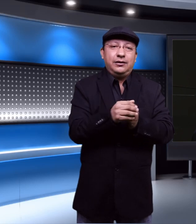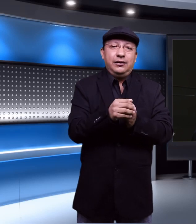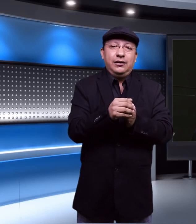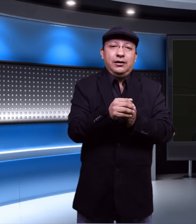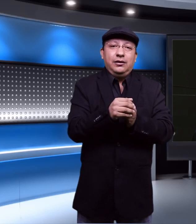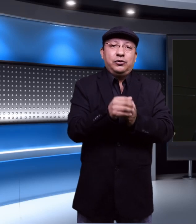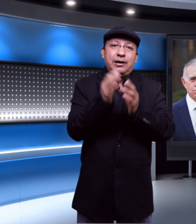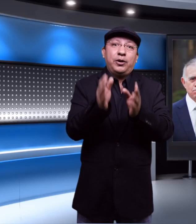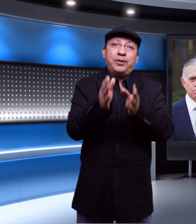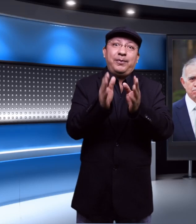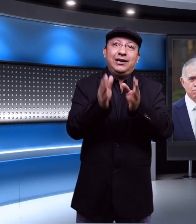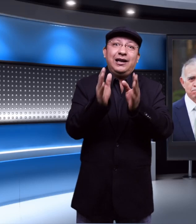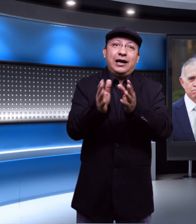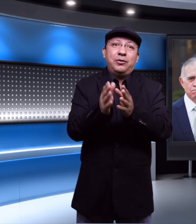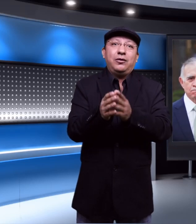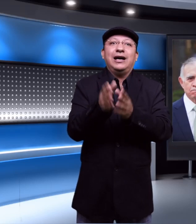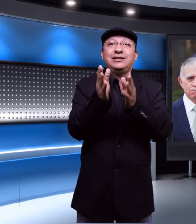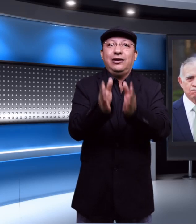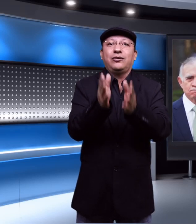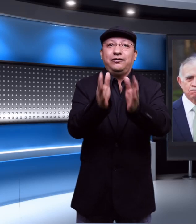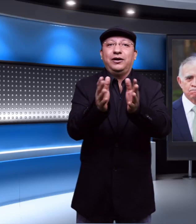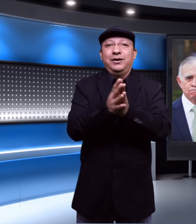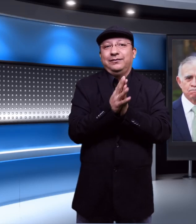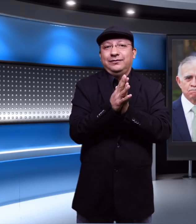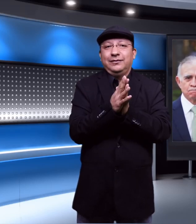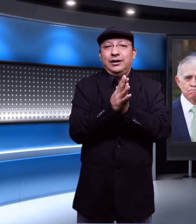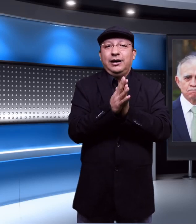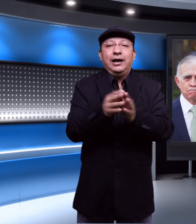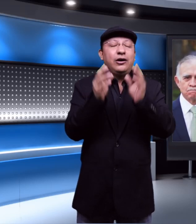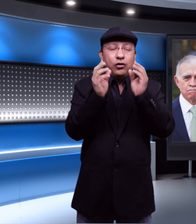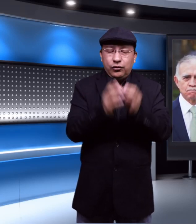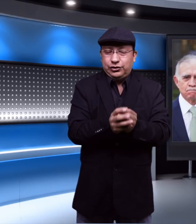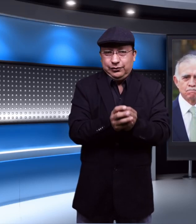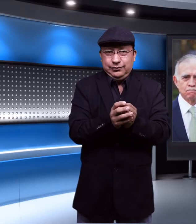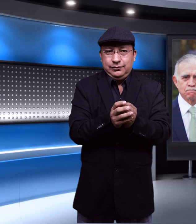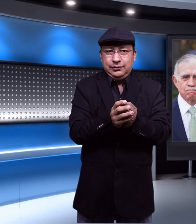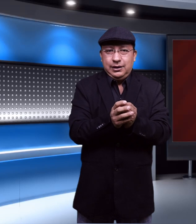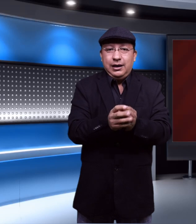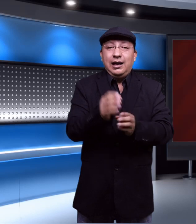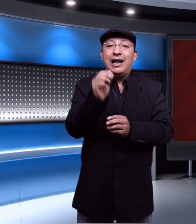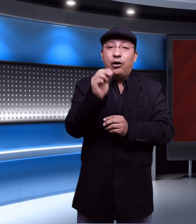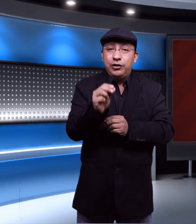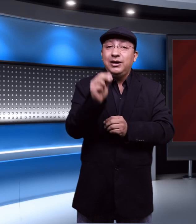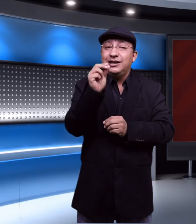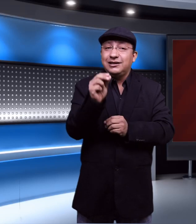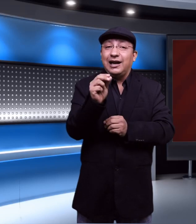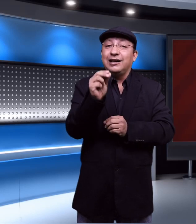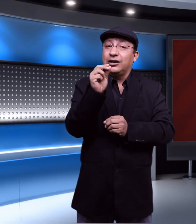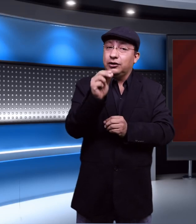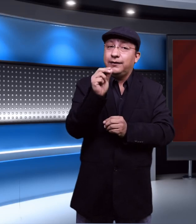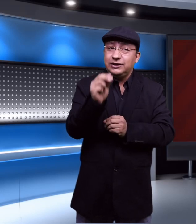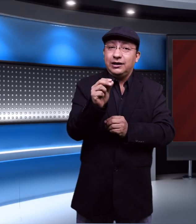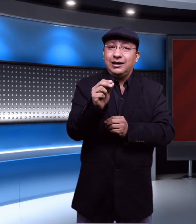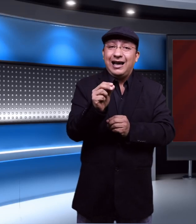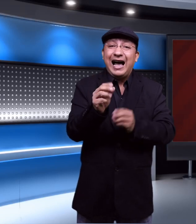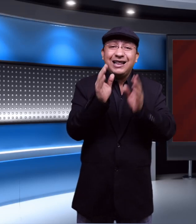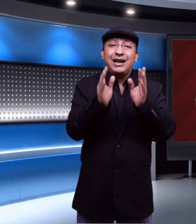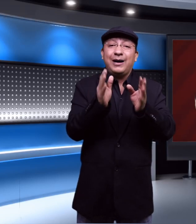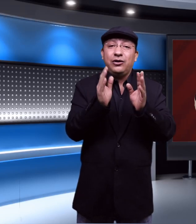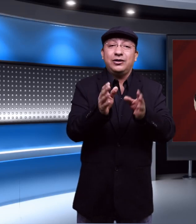por la propia página de AMLO así lo confirma en conclusión la hoy ministra Ríos Farjad ha trabajado